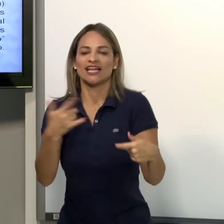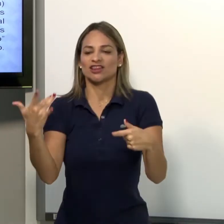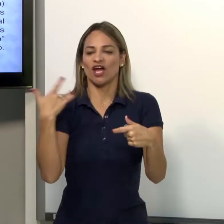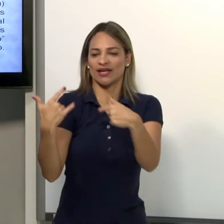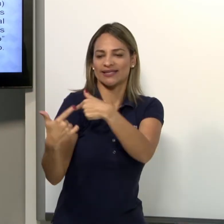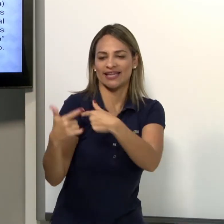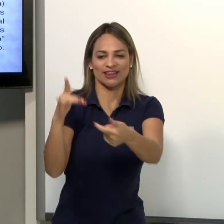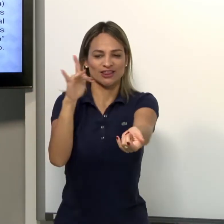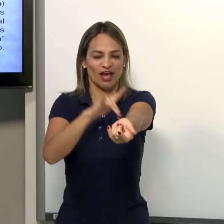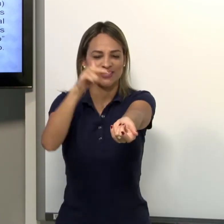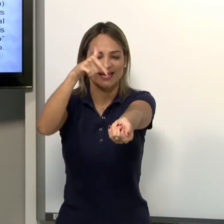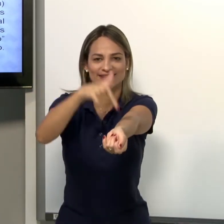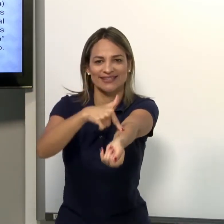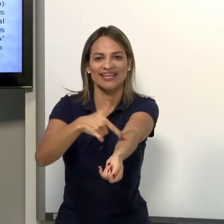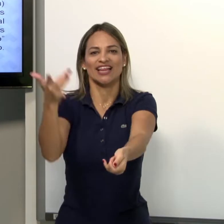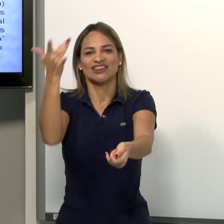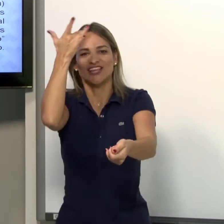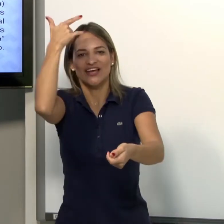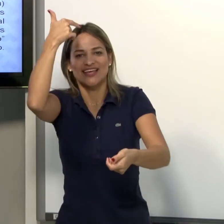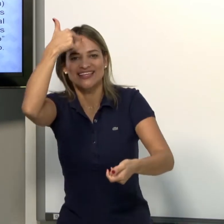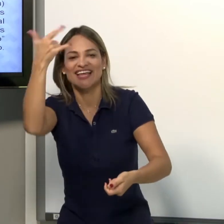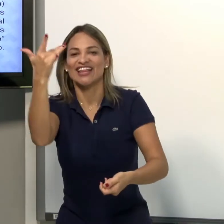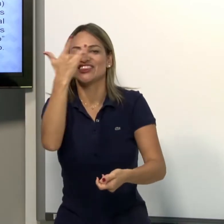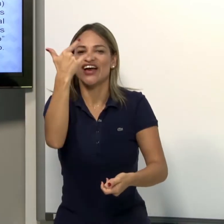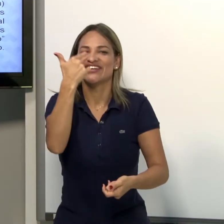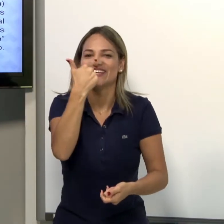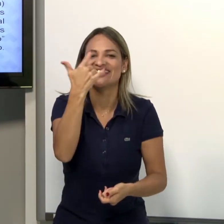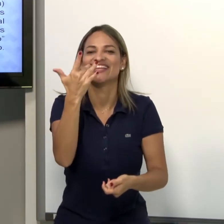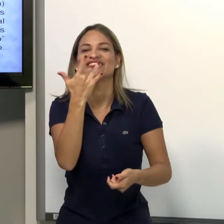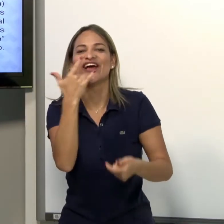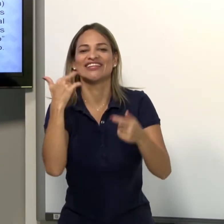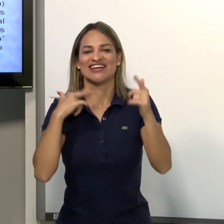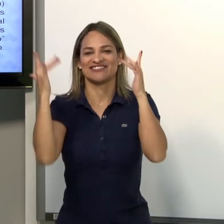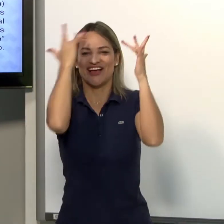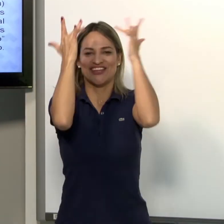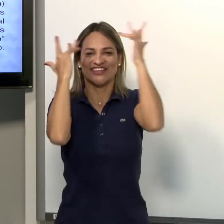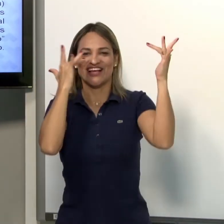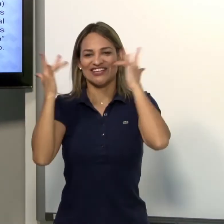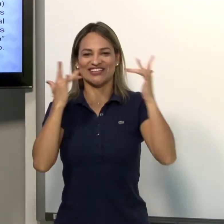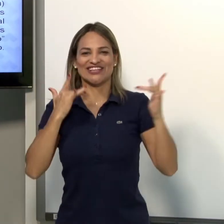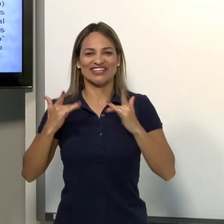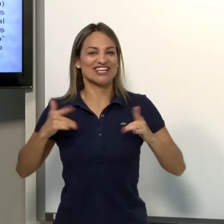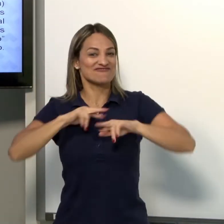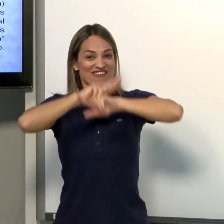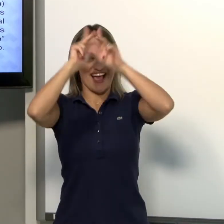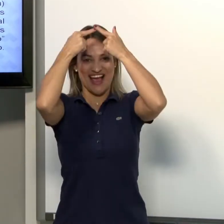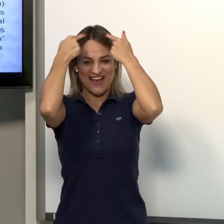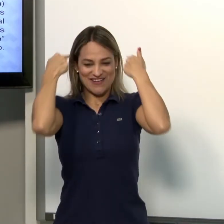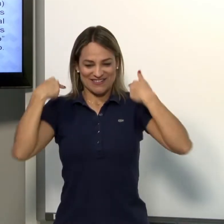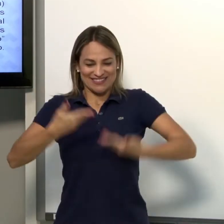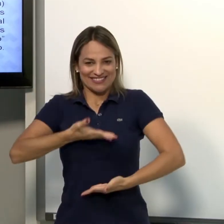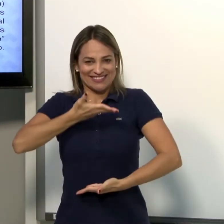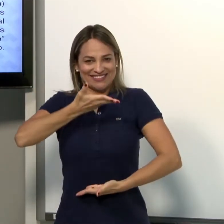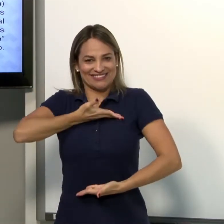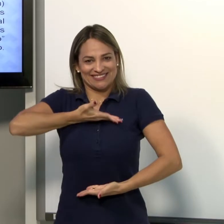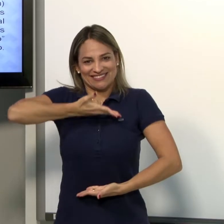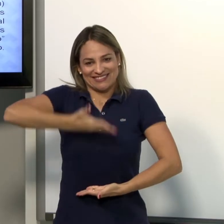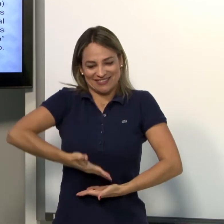nos ombros, nos braços, na testa, nariz, boca, em várias partes do corpo. Várias